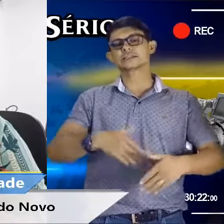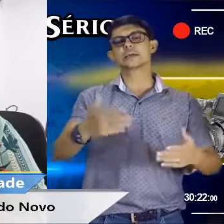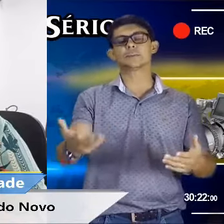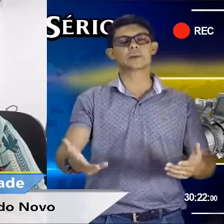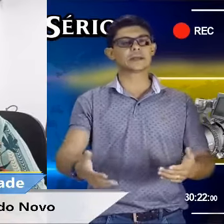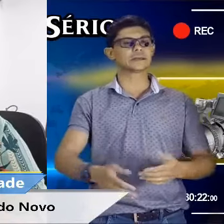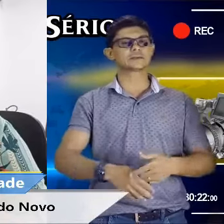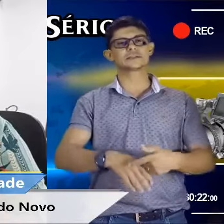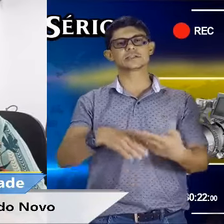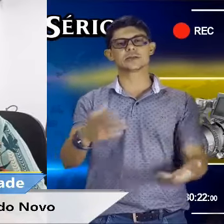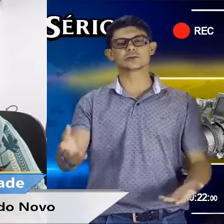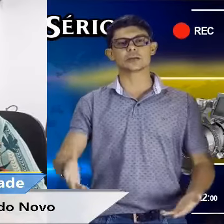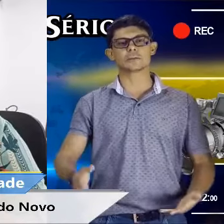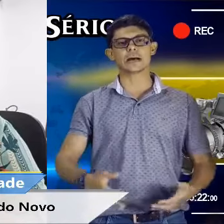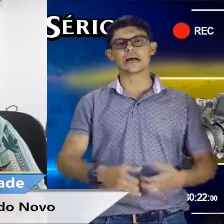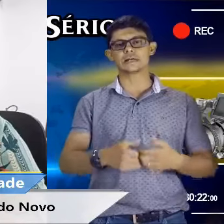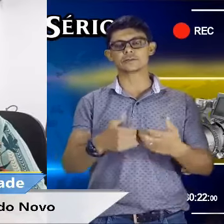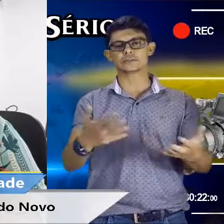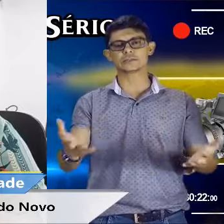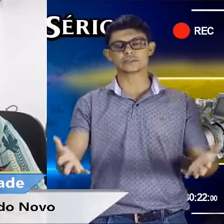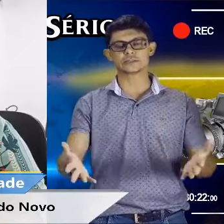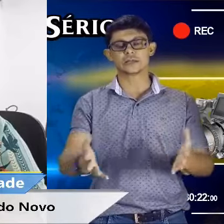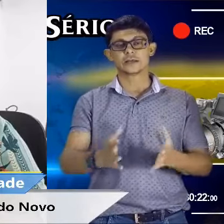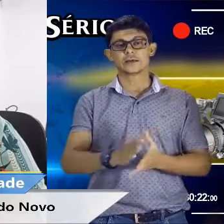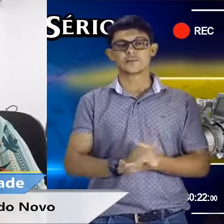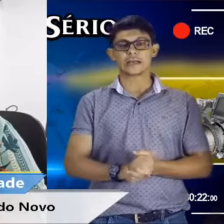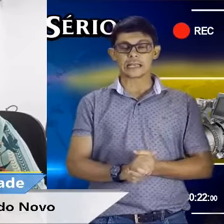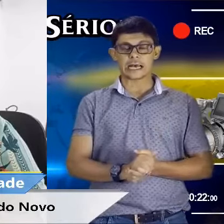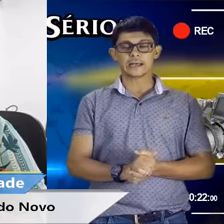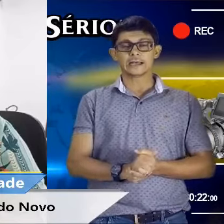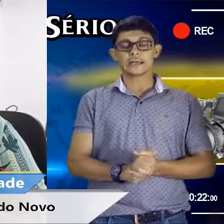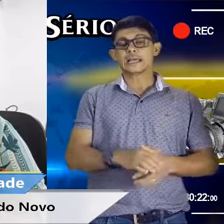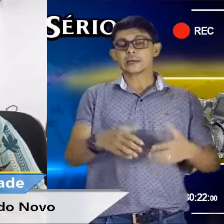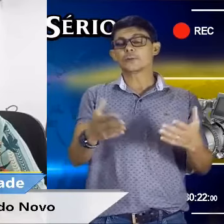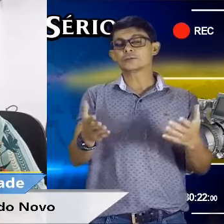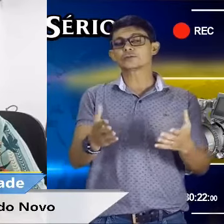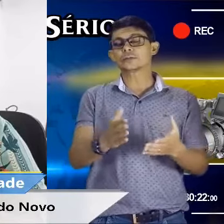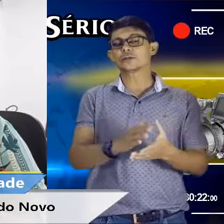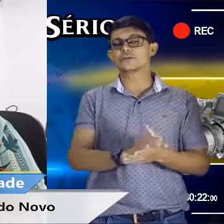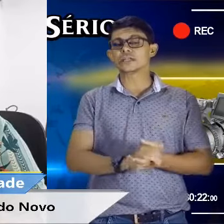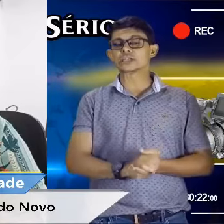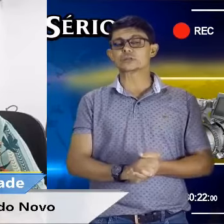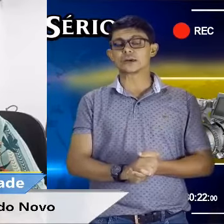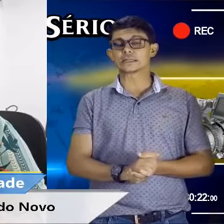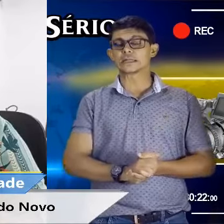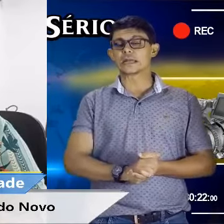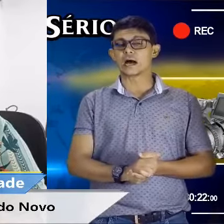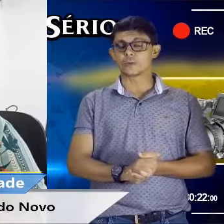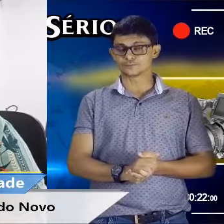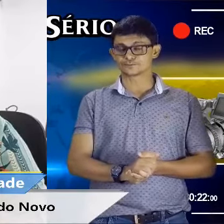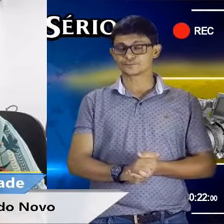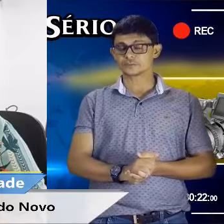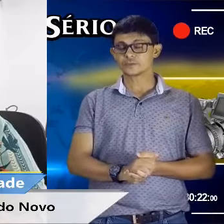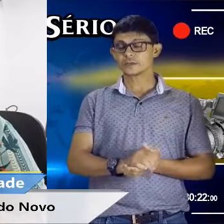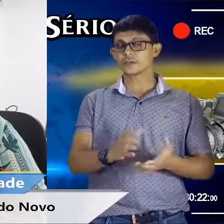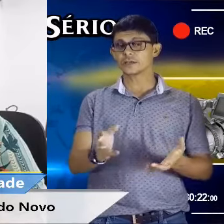a gente é preso, a gente é algemado, a gente vai lá. E aí depois eu também vi neste material